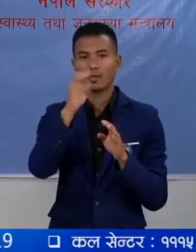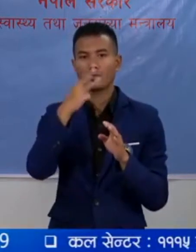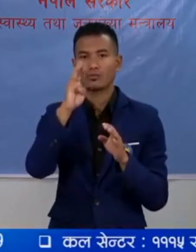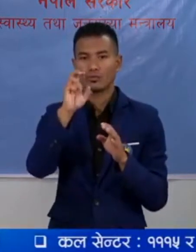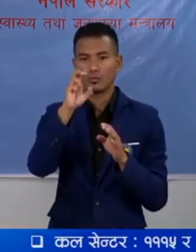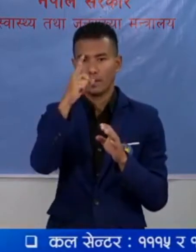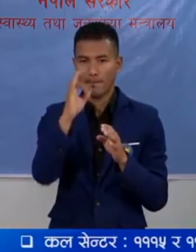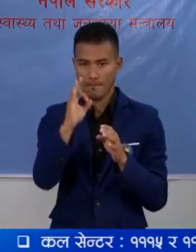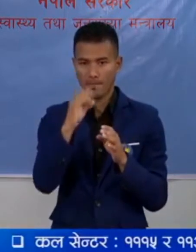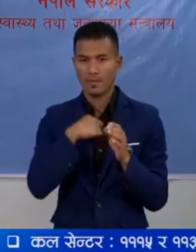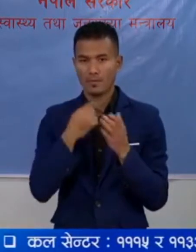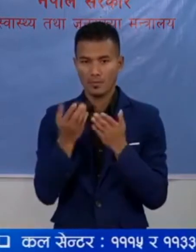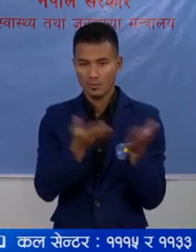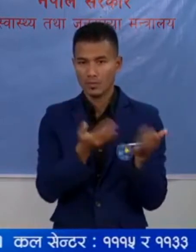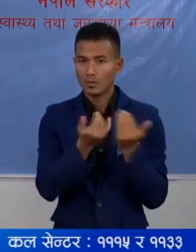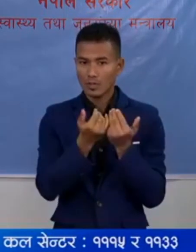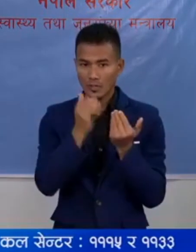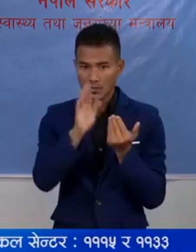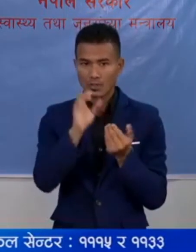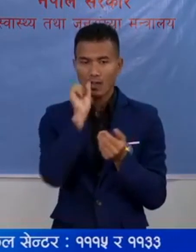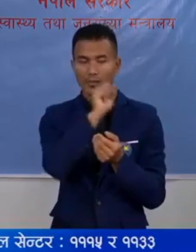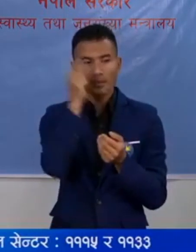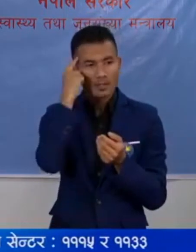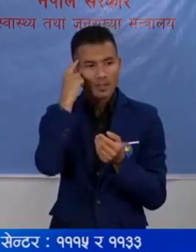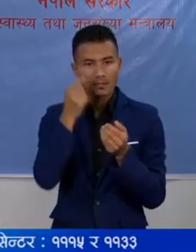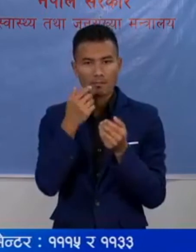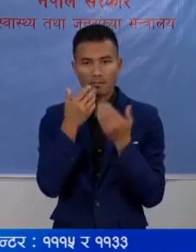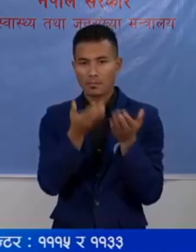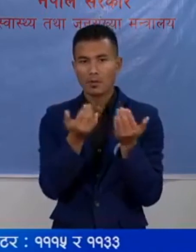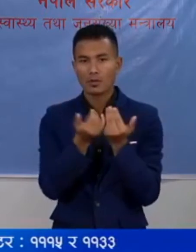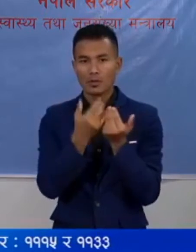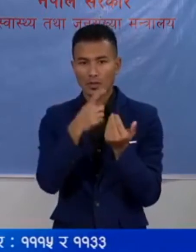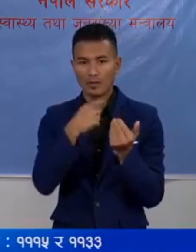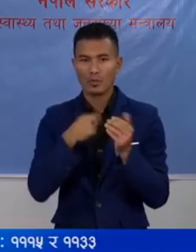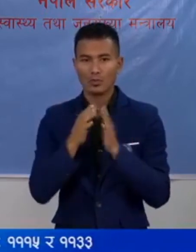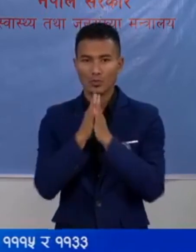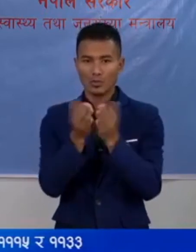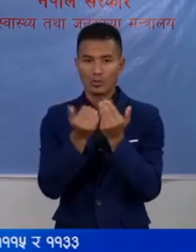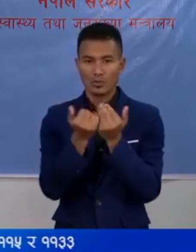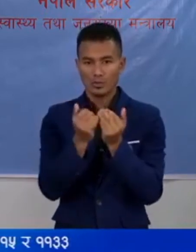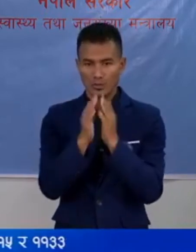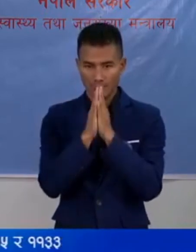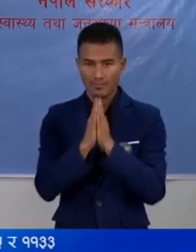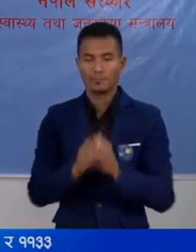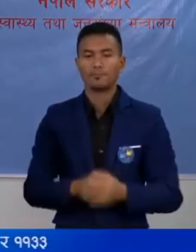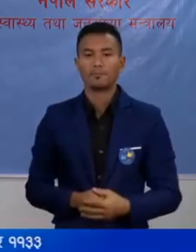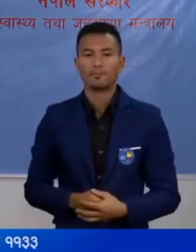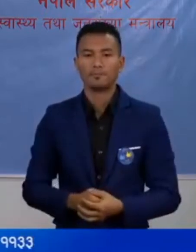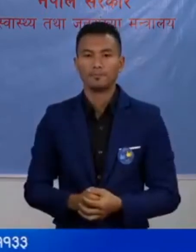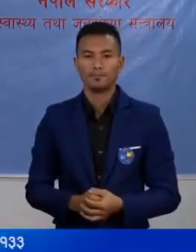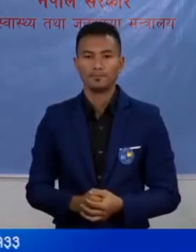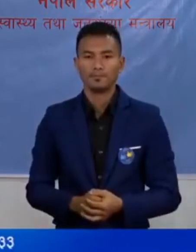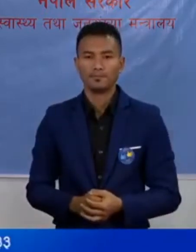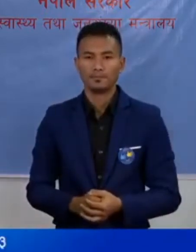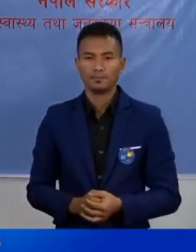निम्ताय का सो यो विशाय मा आपना कुरा राखे दिन हुना मा अनुरोत गर दाई विदा हुन्चु नमस्कार